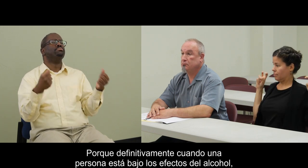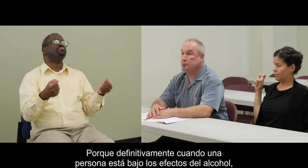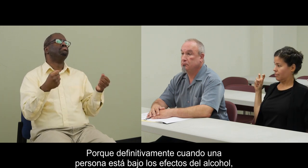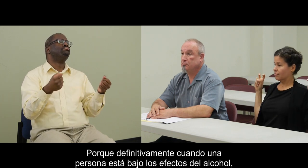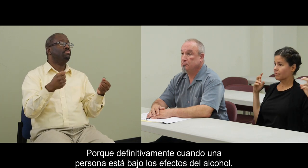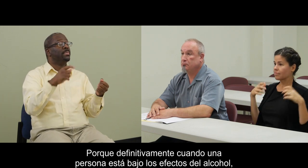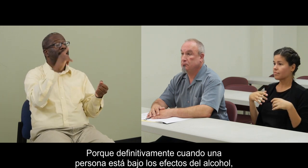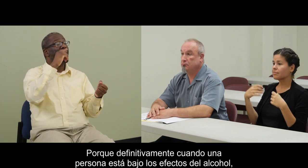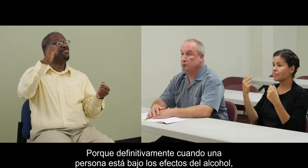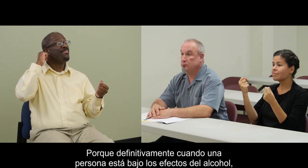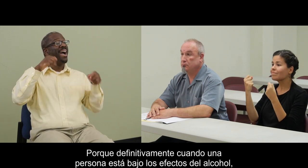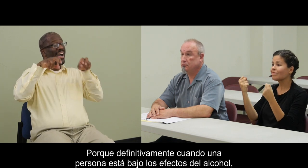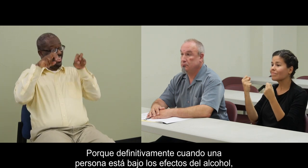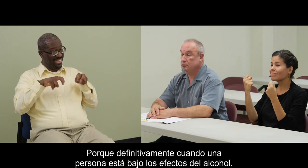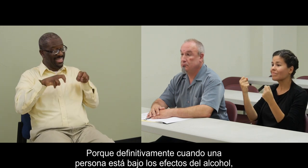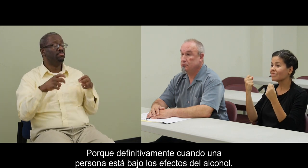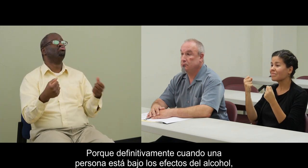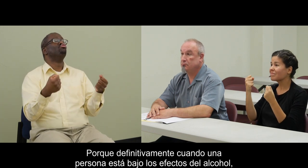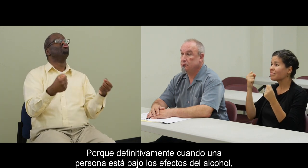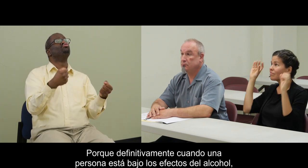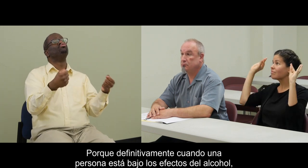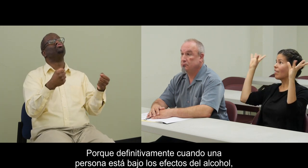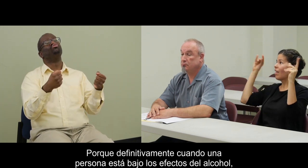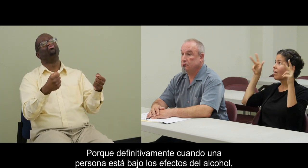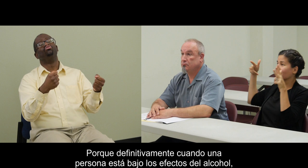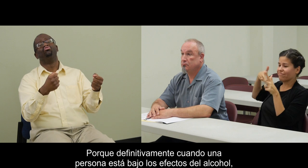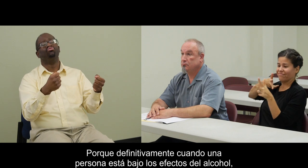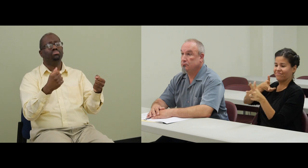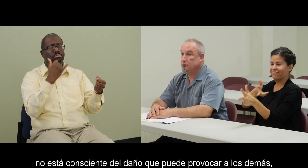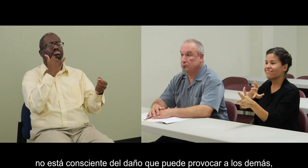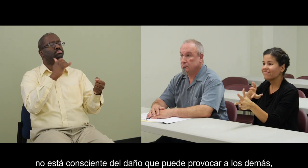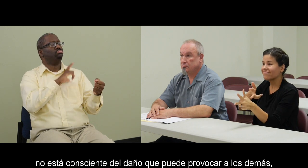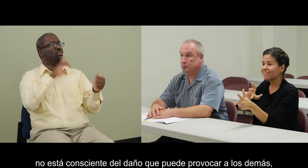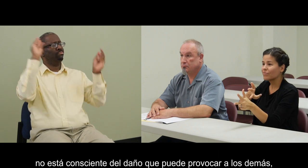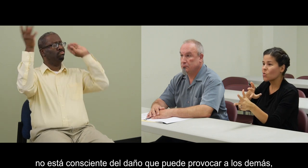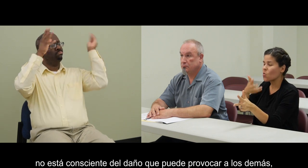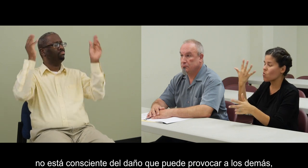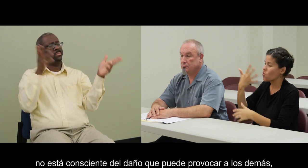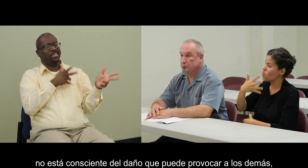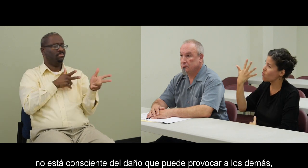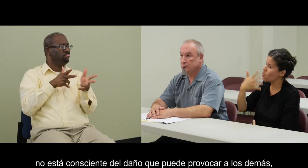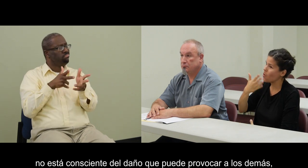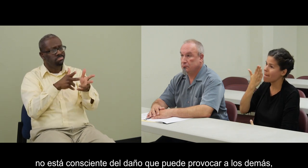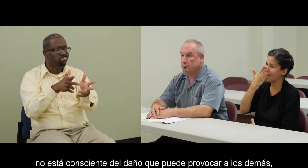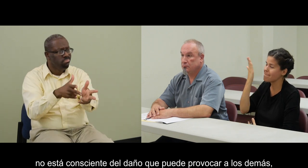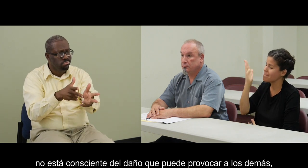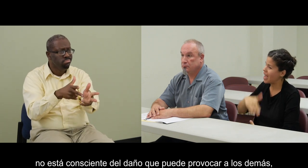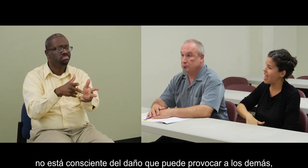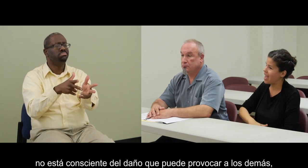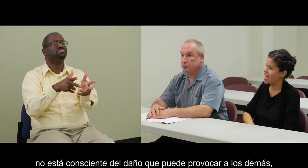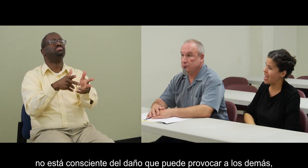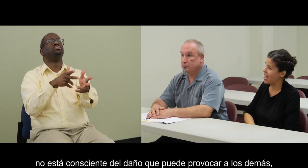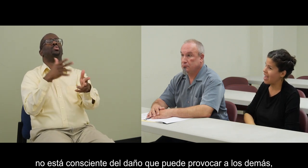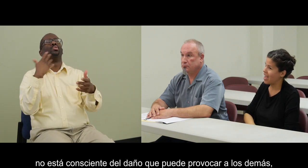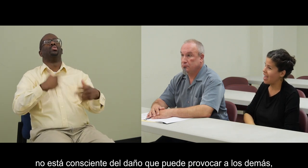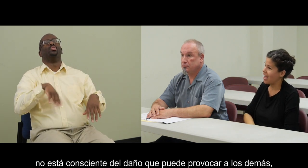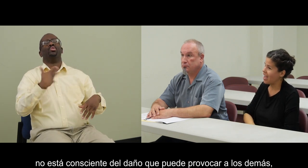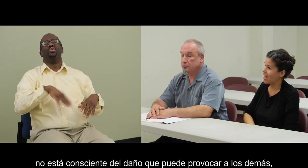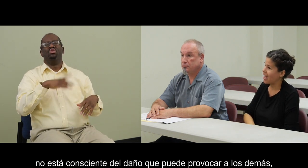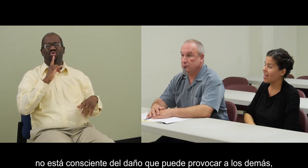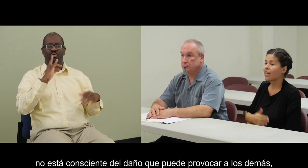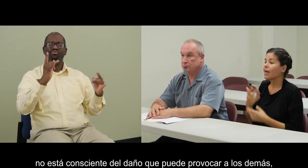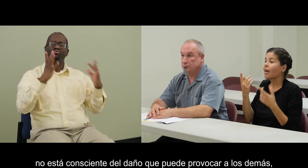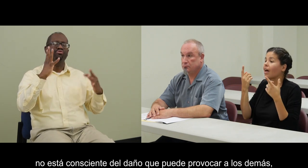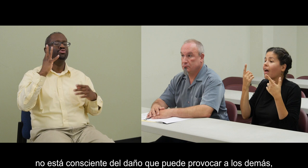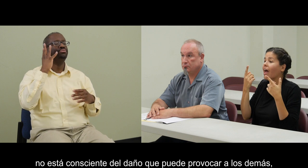definitivamente cuando una persona está bajo los efectos del alcohol, no está consciente del